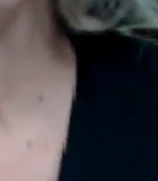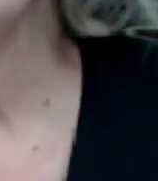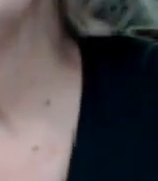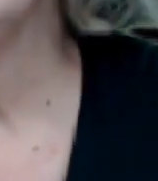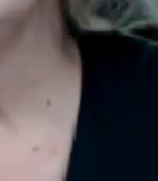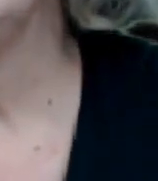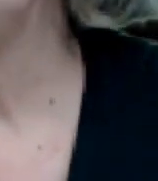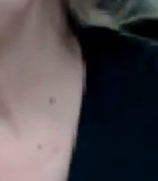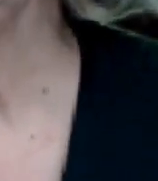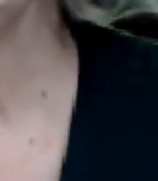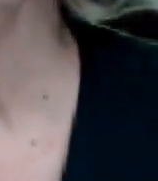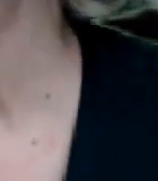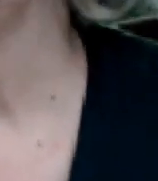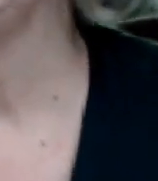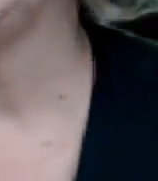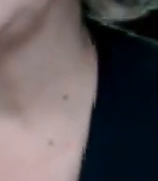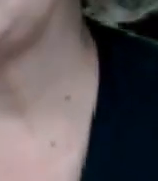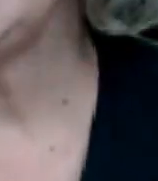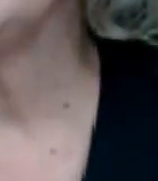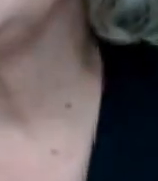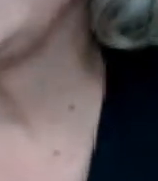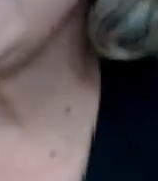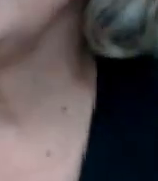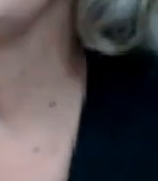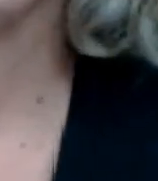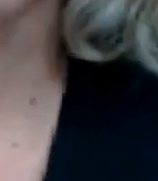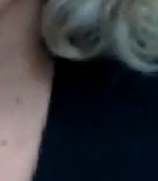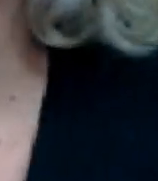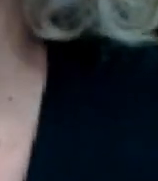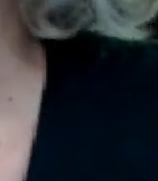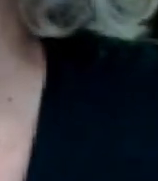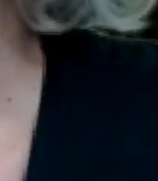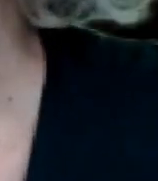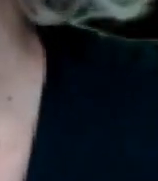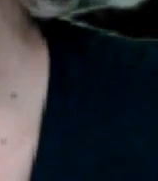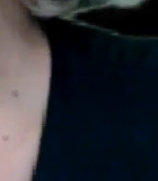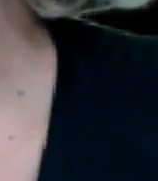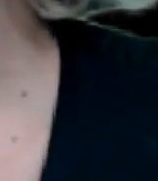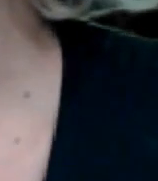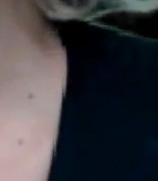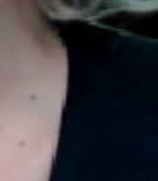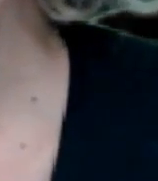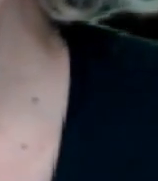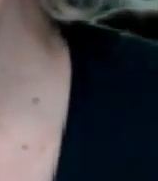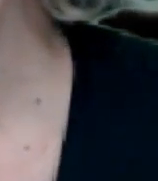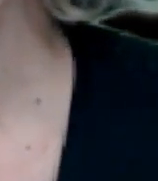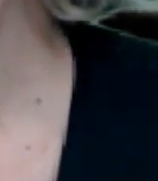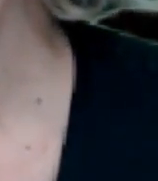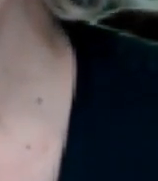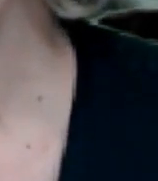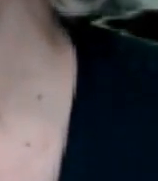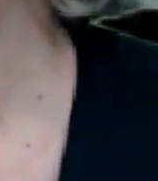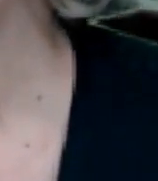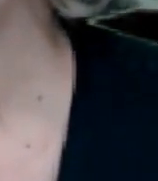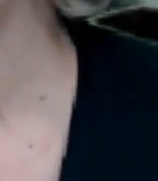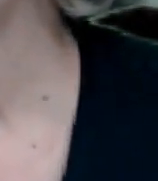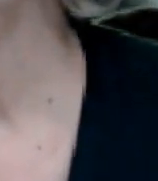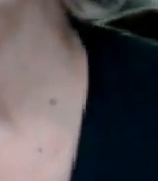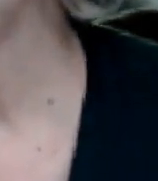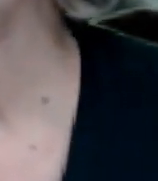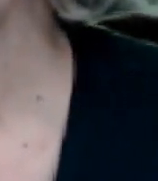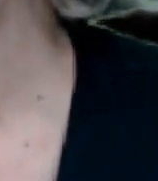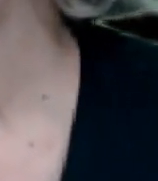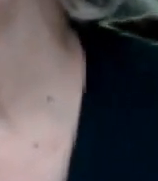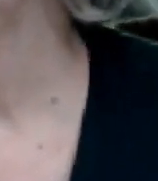estaba pensando sobre lo que pasó contigo y con lo de la de la que te hagan ha